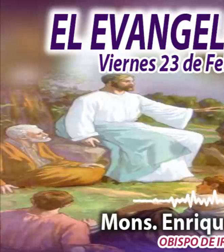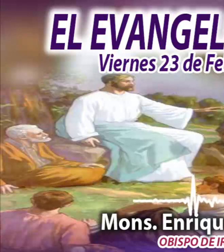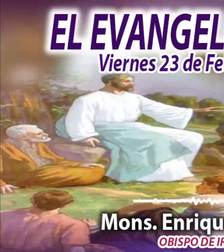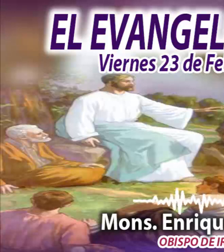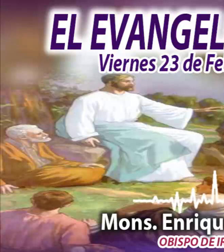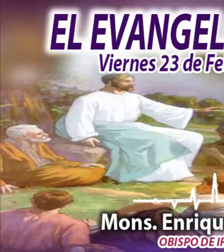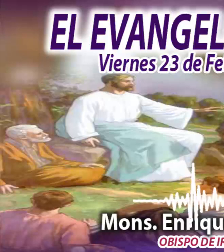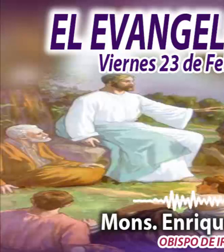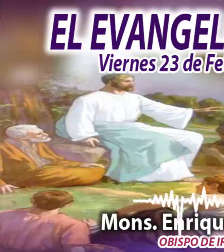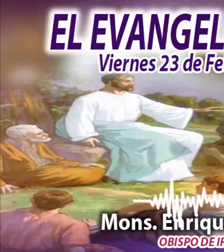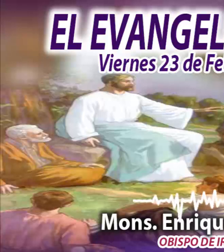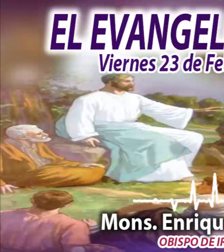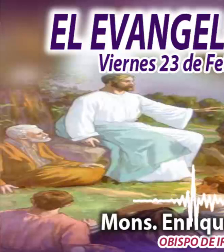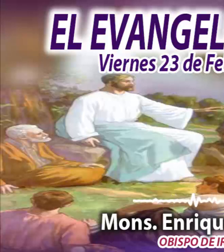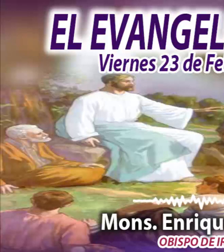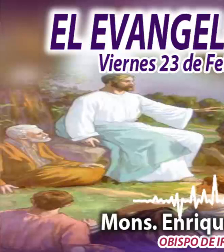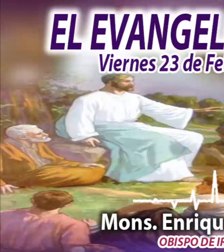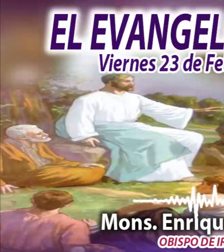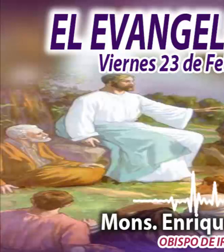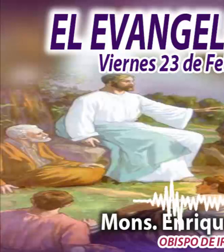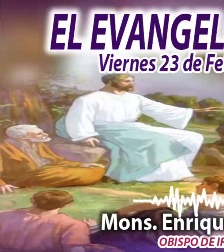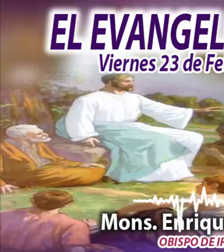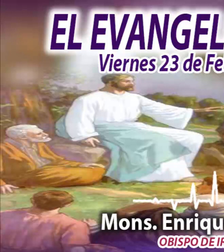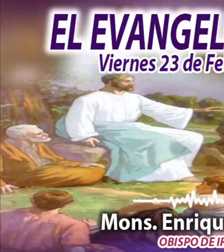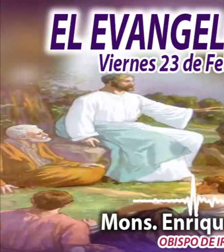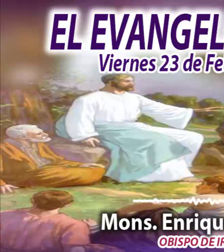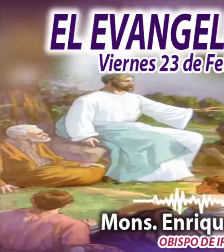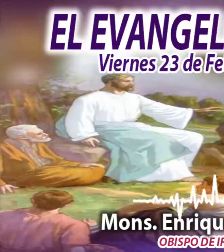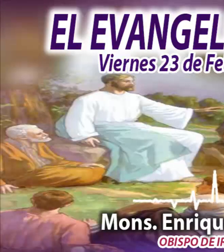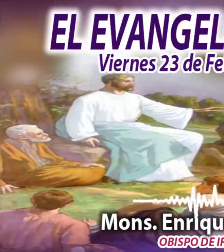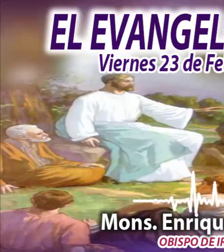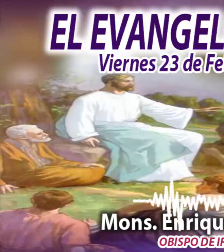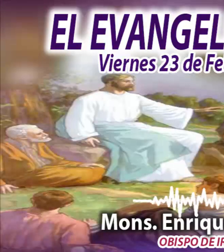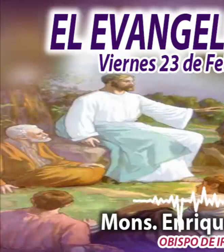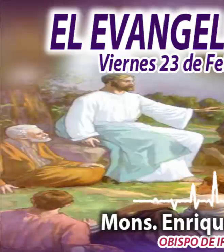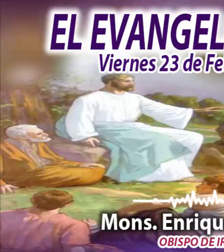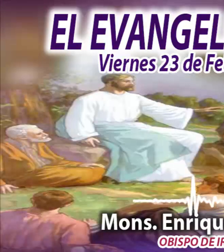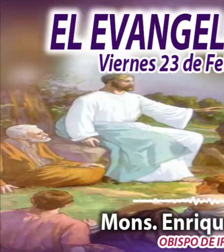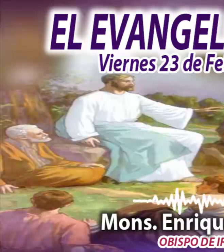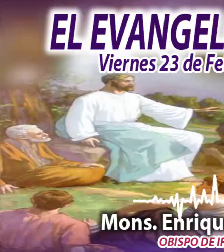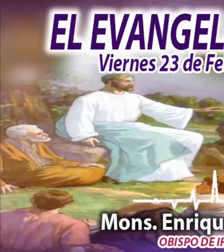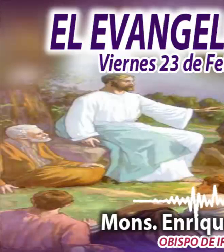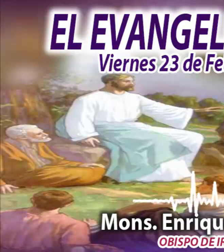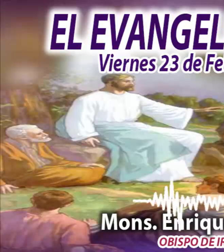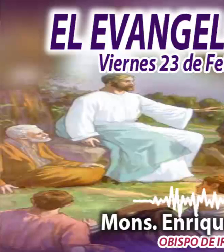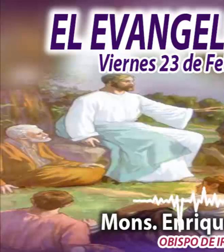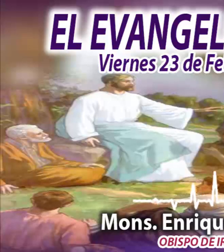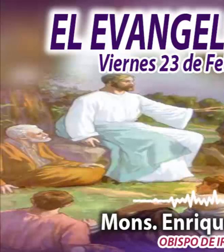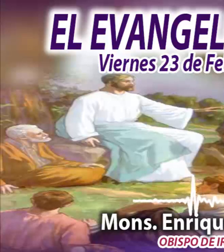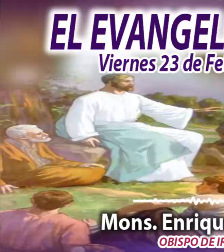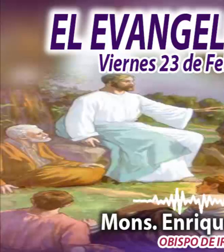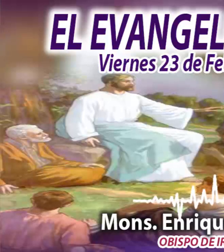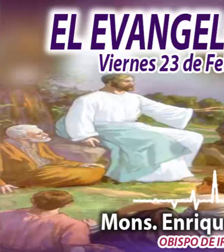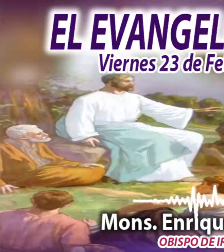El Evangelio del Día, en voz de Monseñor Enrique Díaz, a través de Radio María, Voz de